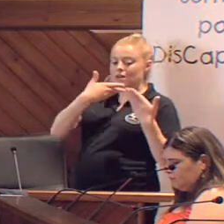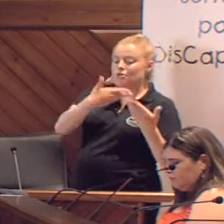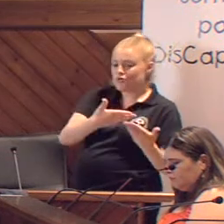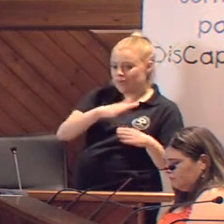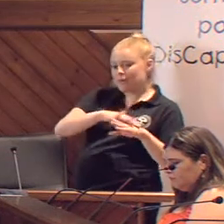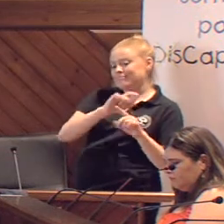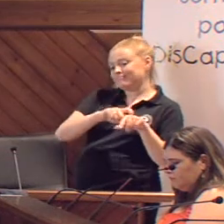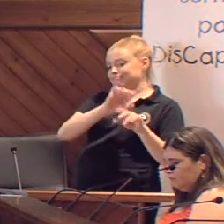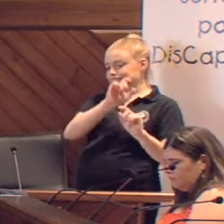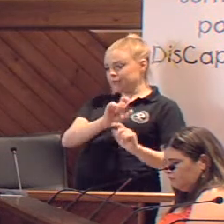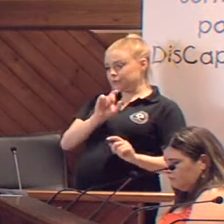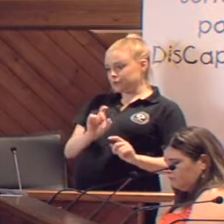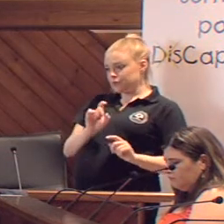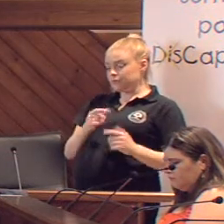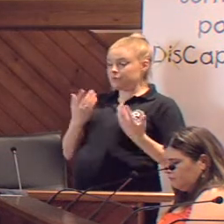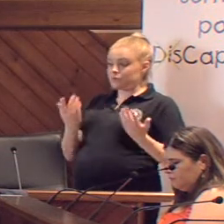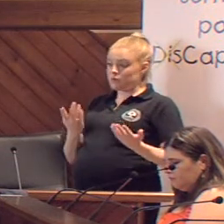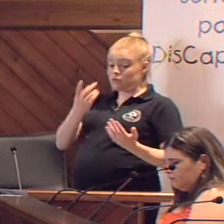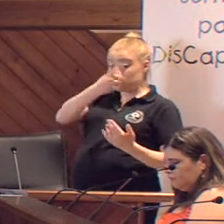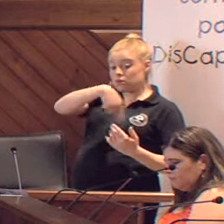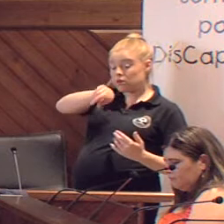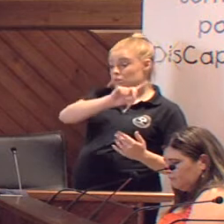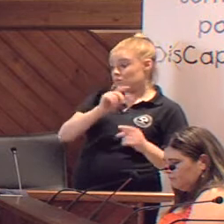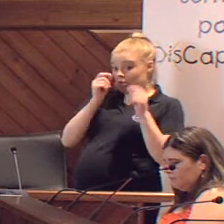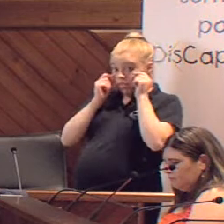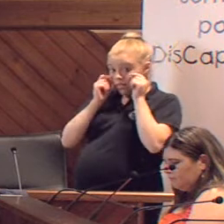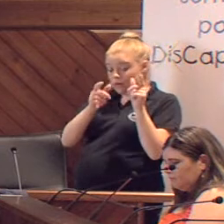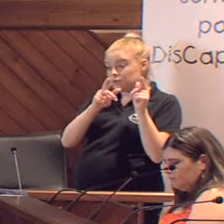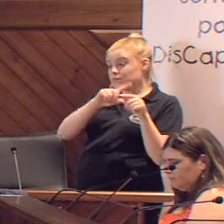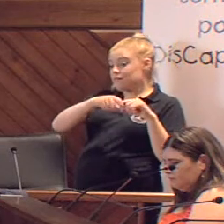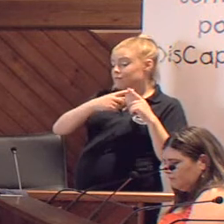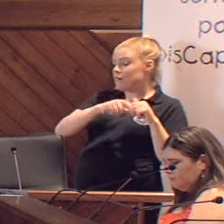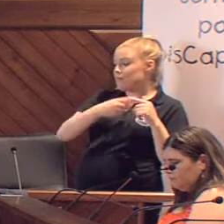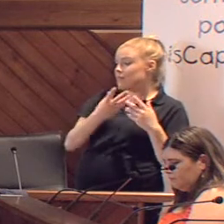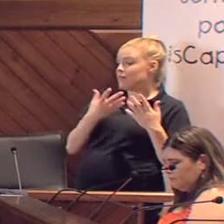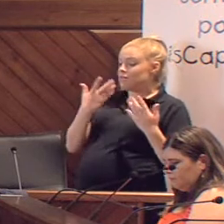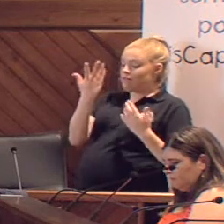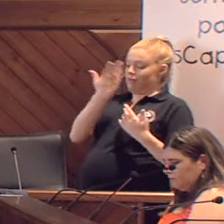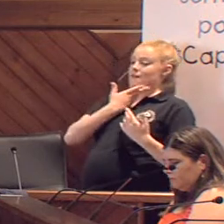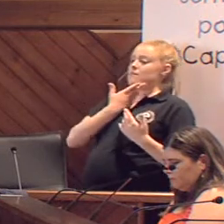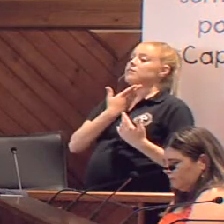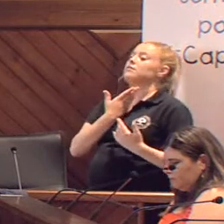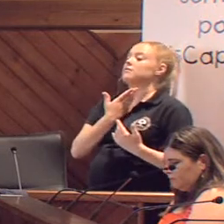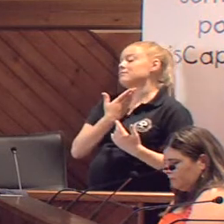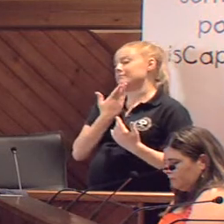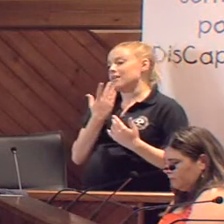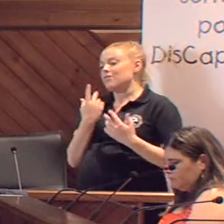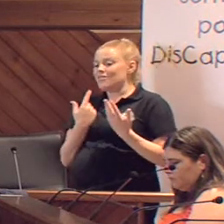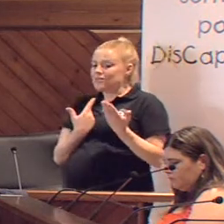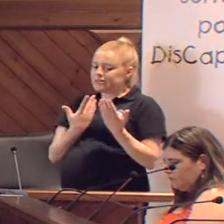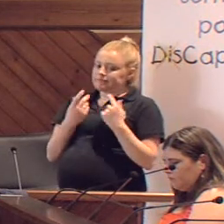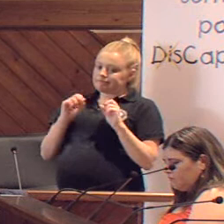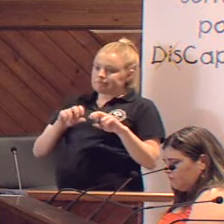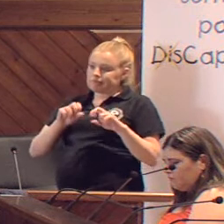personas. Por lo tanto, ellos son los primeros que van a notar que su familiar está siendo afectado por algún tipo de deterioro.